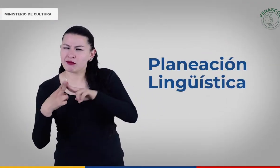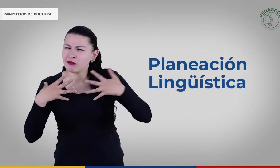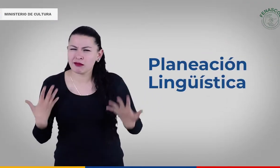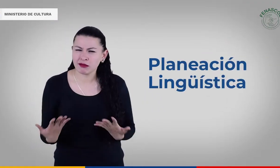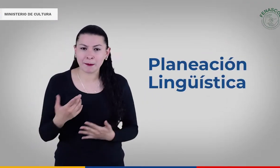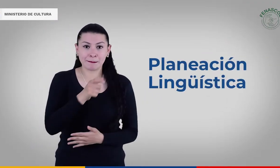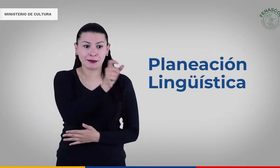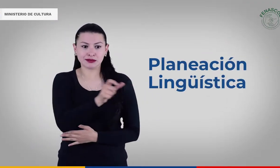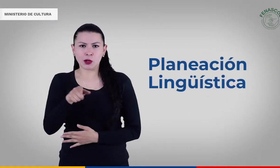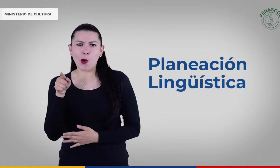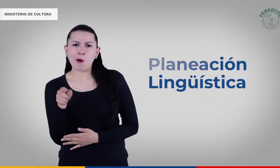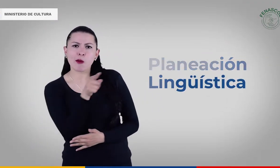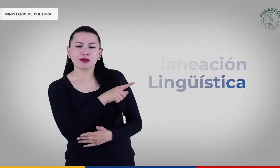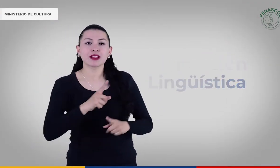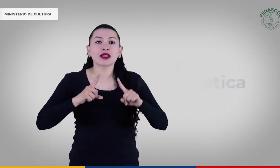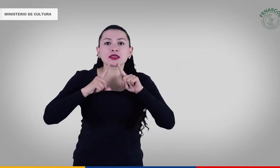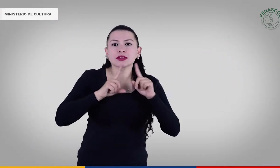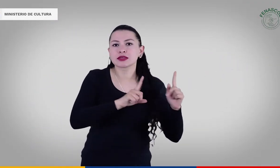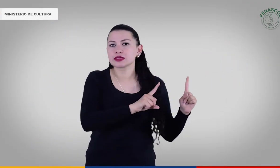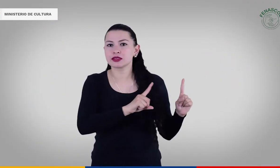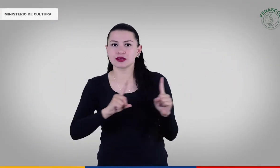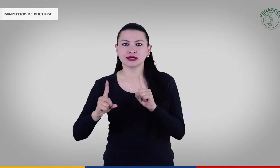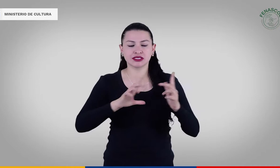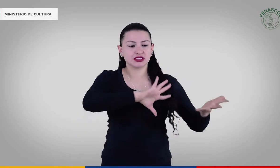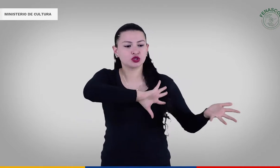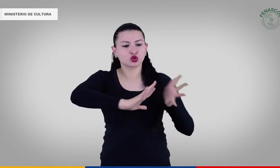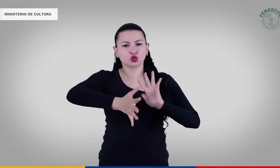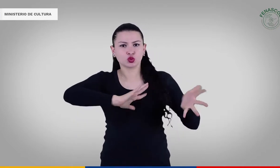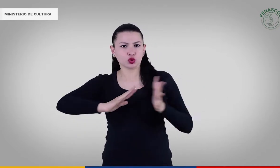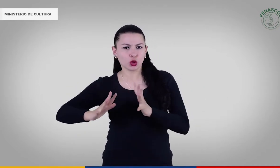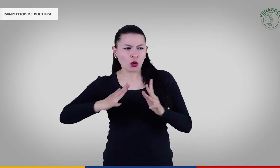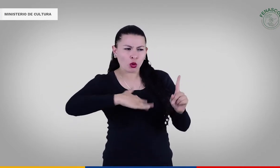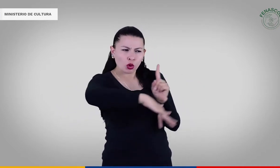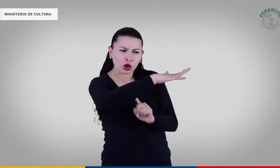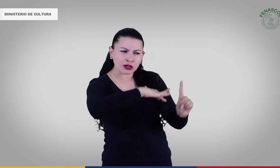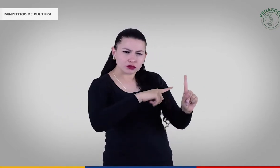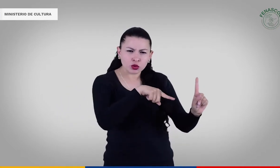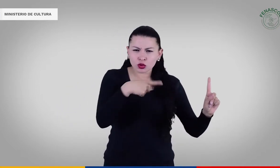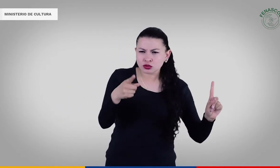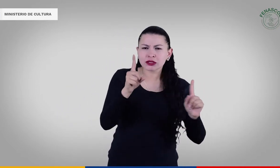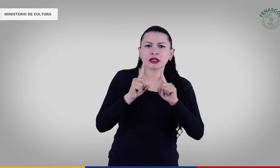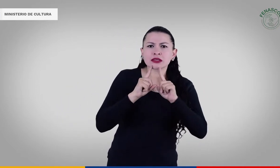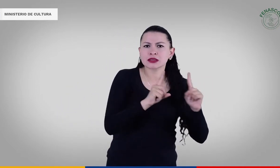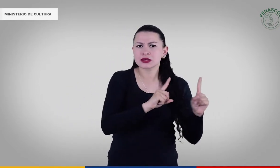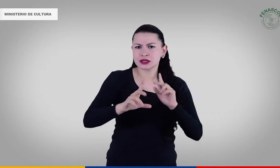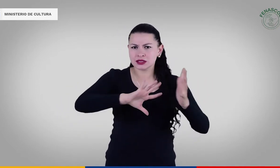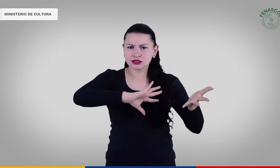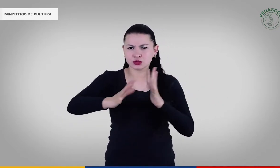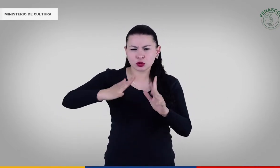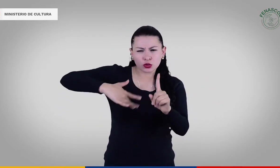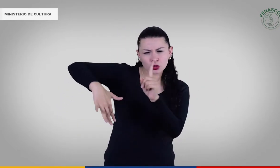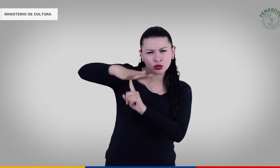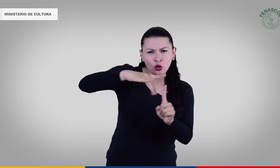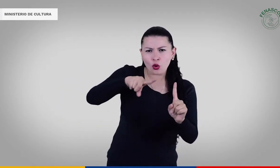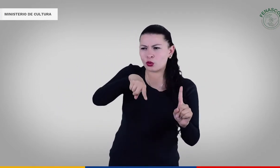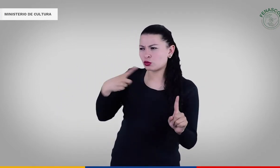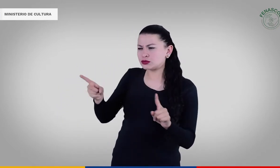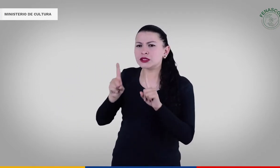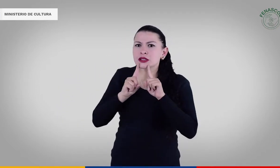central es la planeación lingüística, que va relacionada con las diferencias del discurso en lengua de señas según el contexto